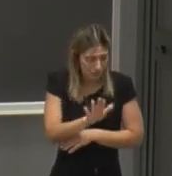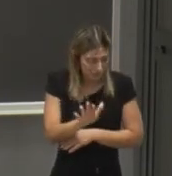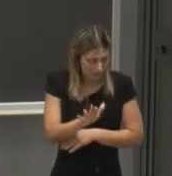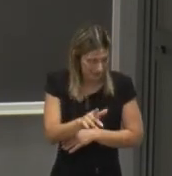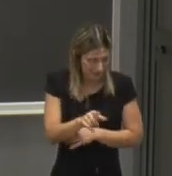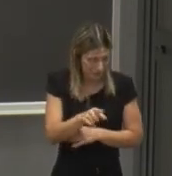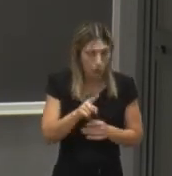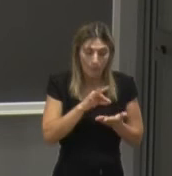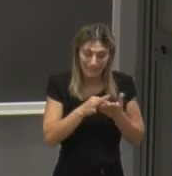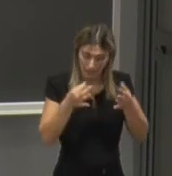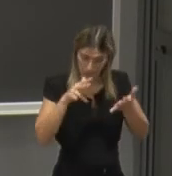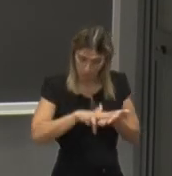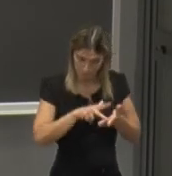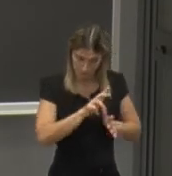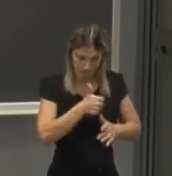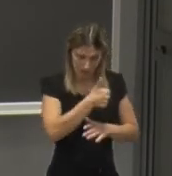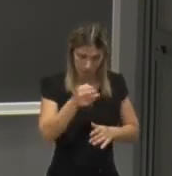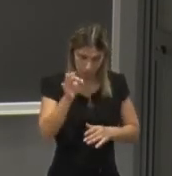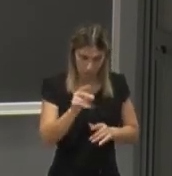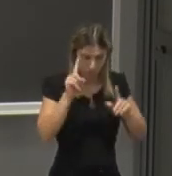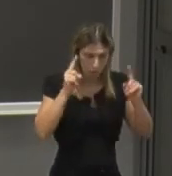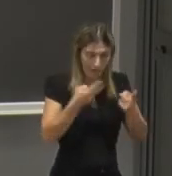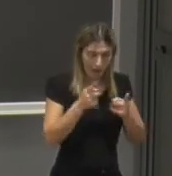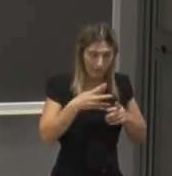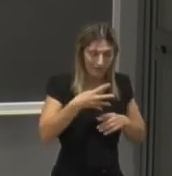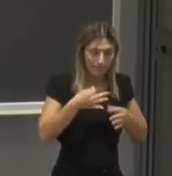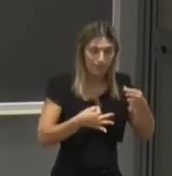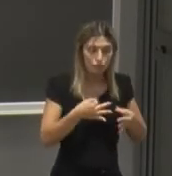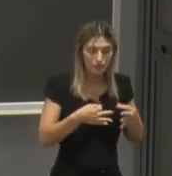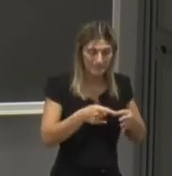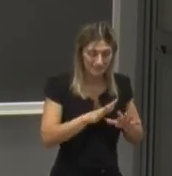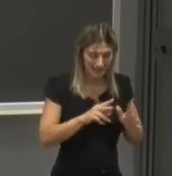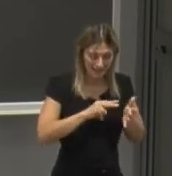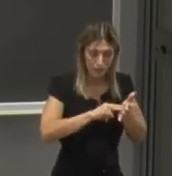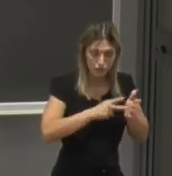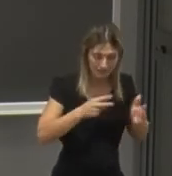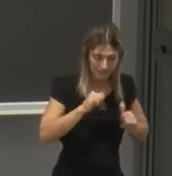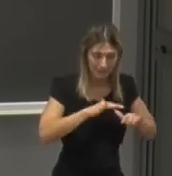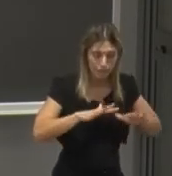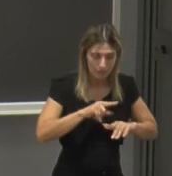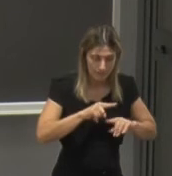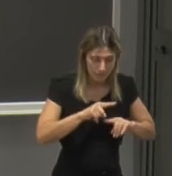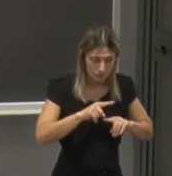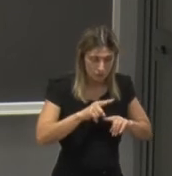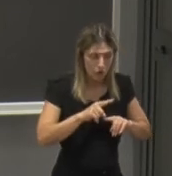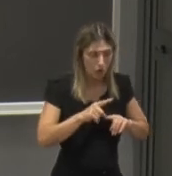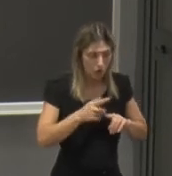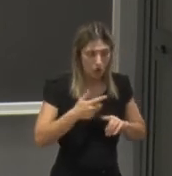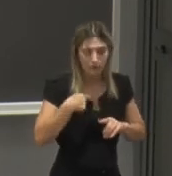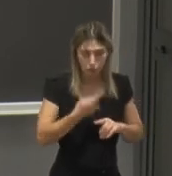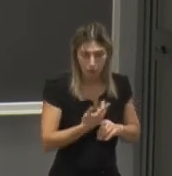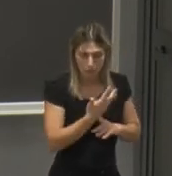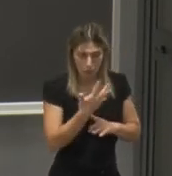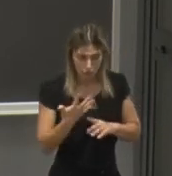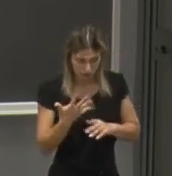dati al malauria quindi dati ufficiali il 100% dei laureati magistrali di ingegneria di informazione a Univac a 5